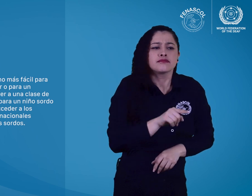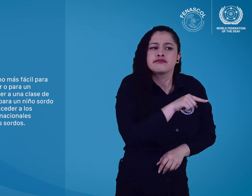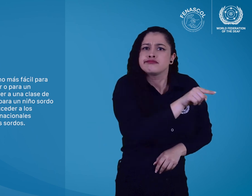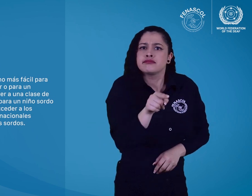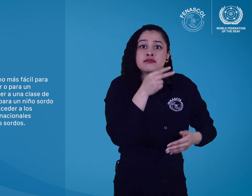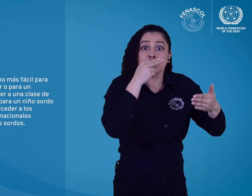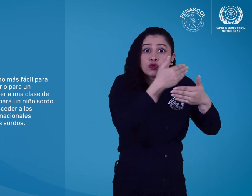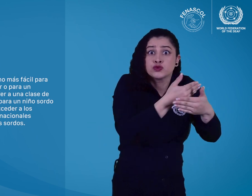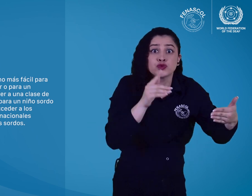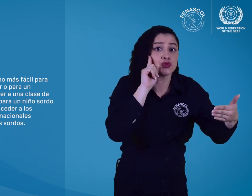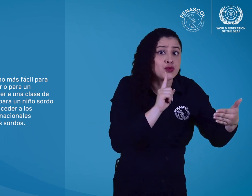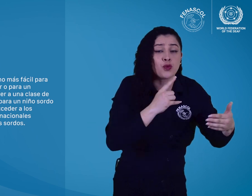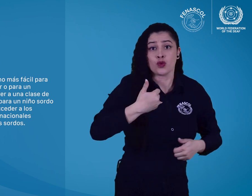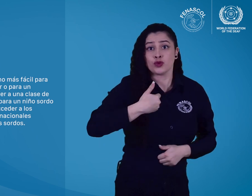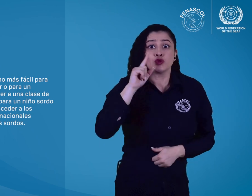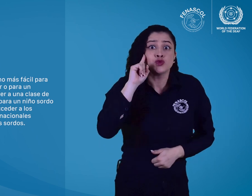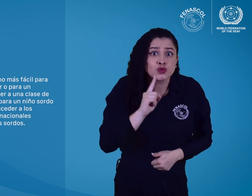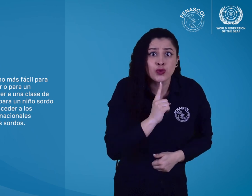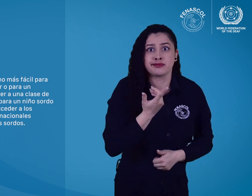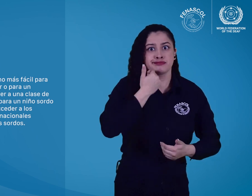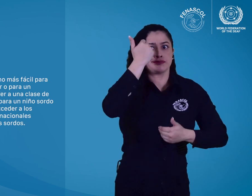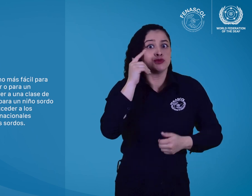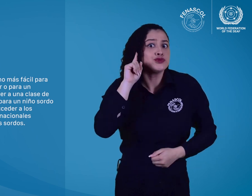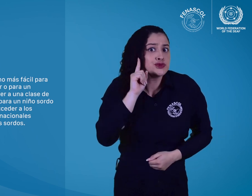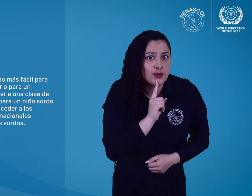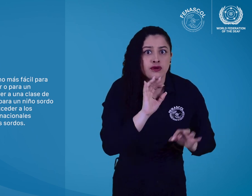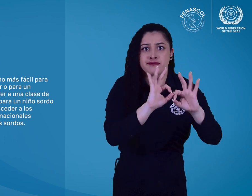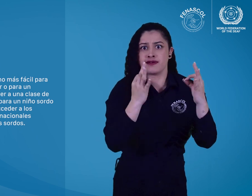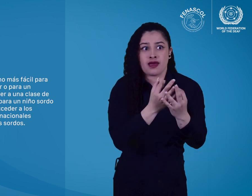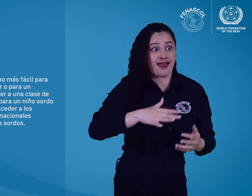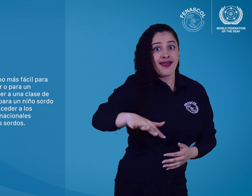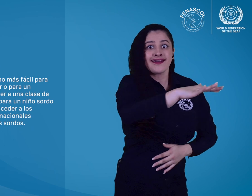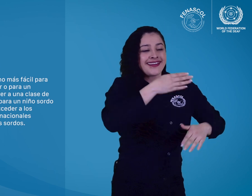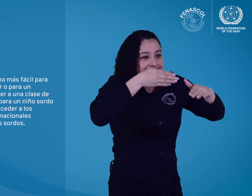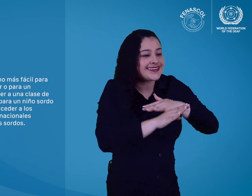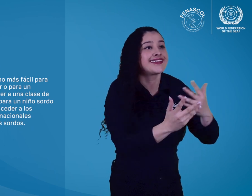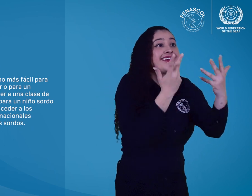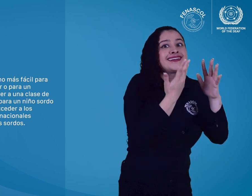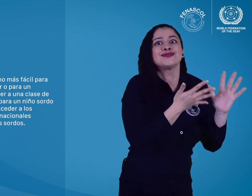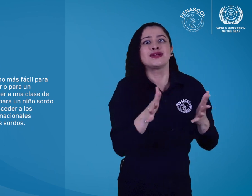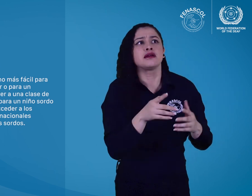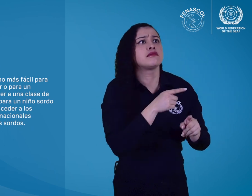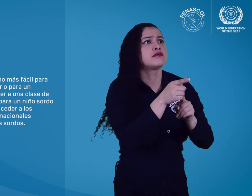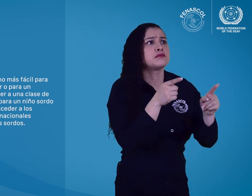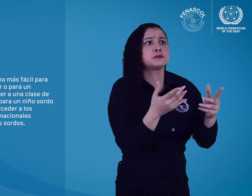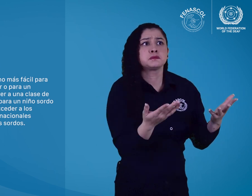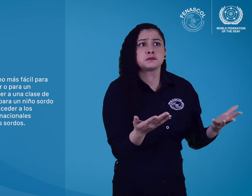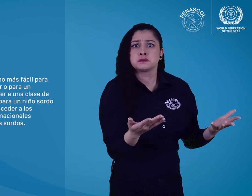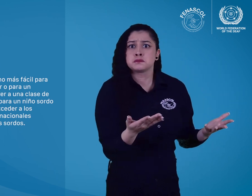un niño sordo o un padre de un niño sordo acceder a los servicios de lenguas de señas